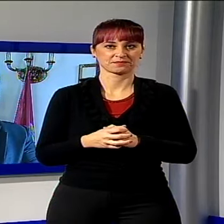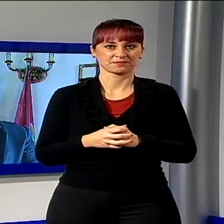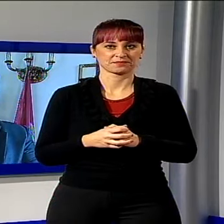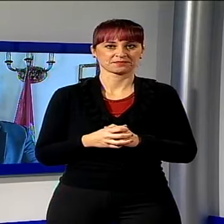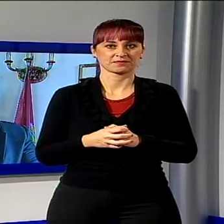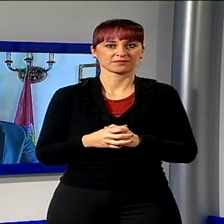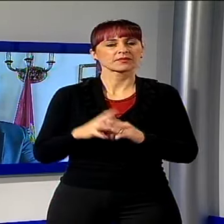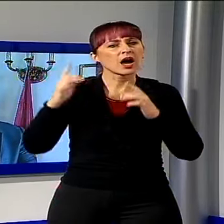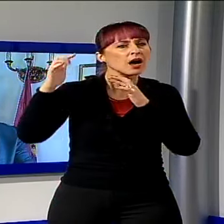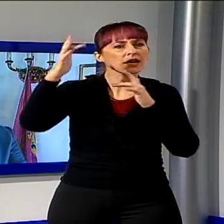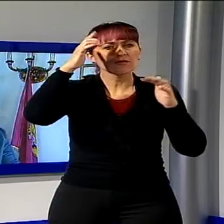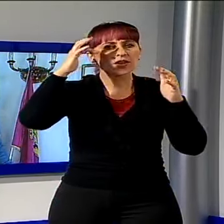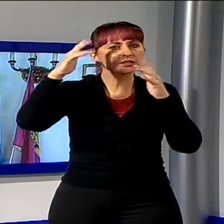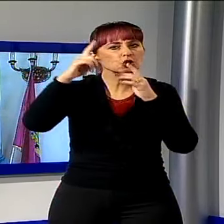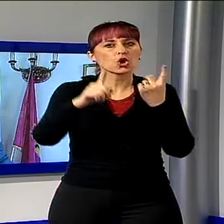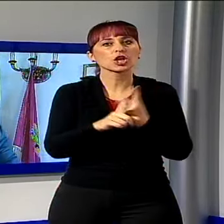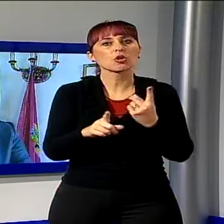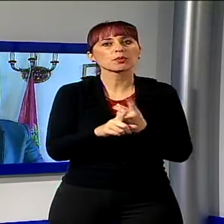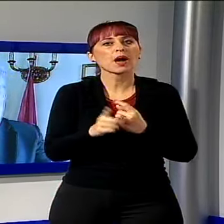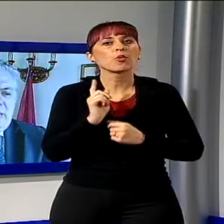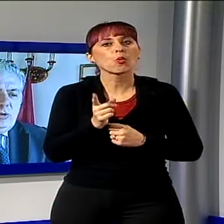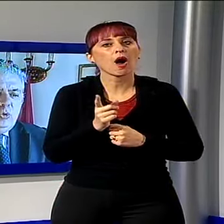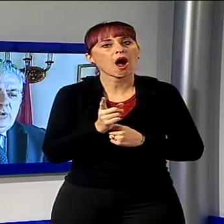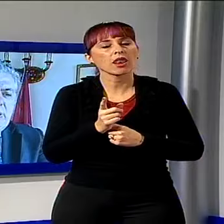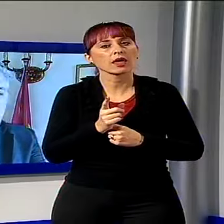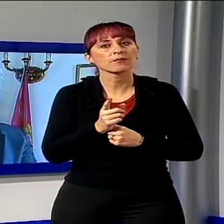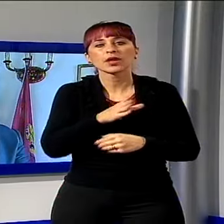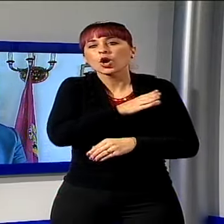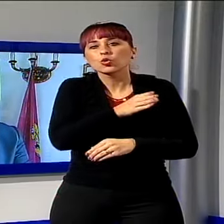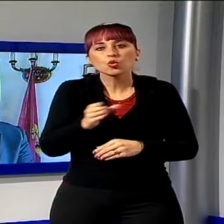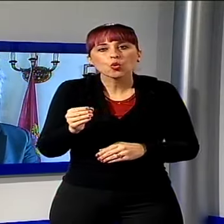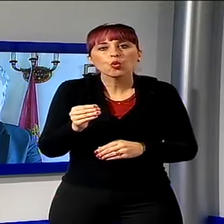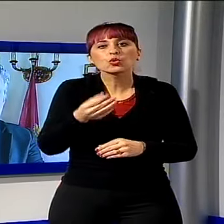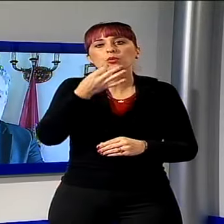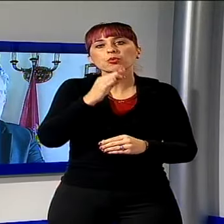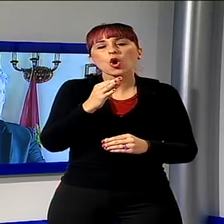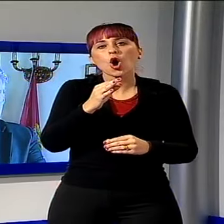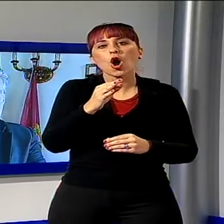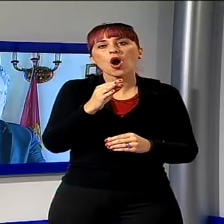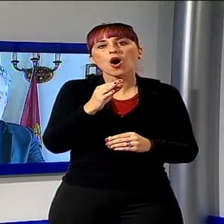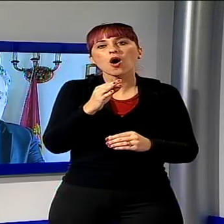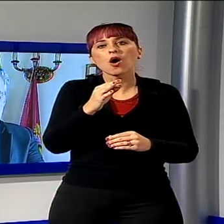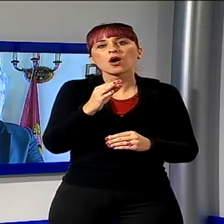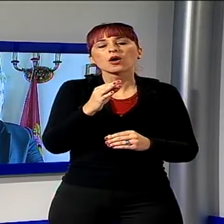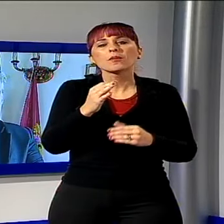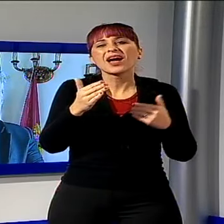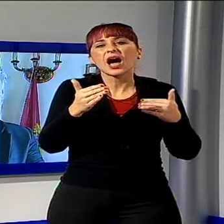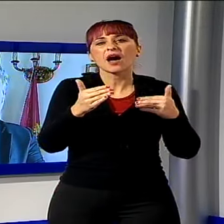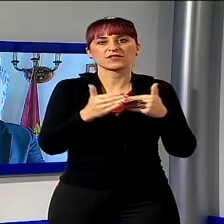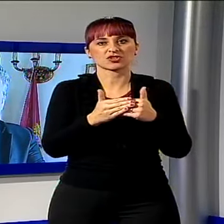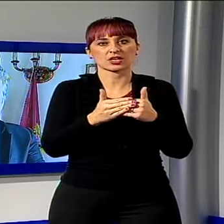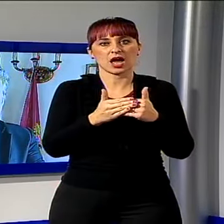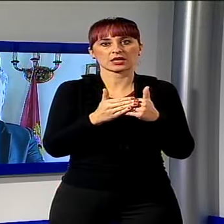La riflessione che dobbiamo fare è che tutti possano approcciarsi, avvicinarsi alla